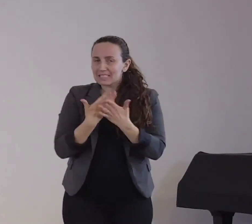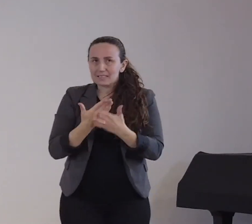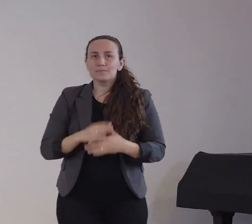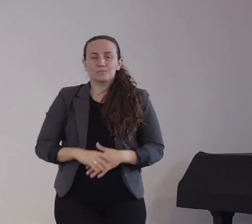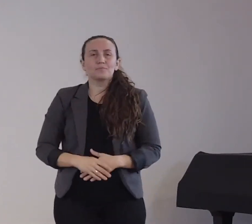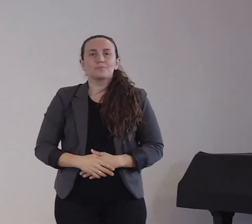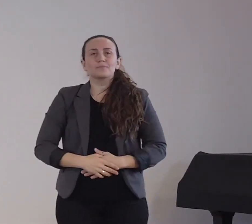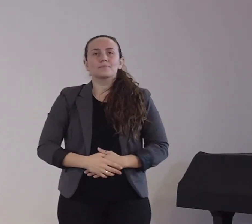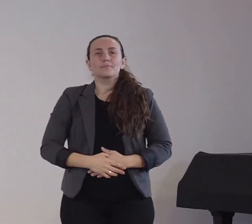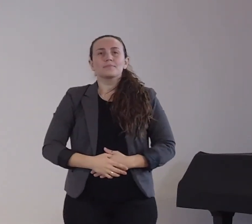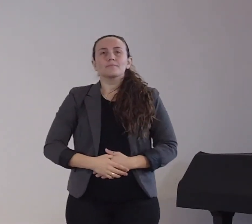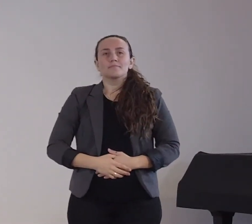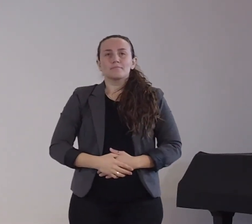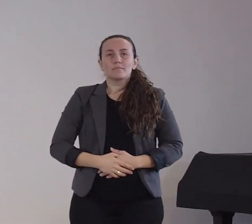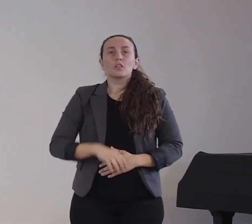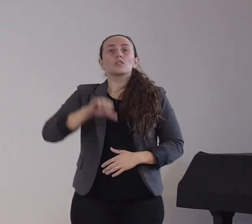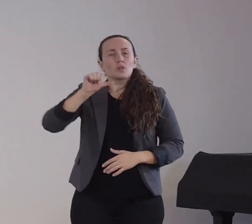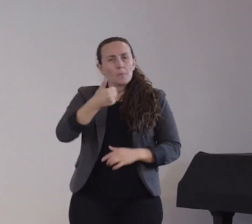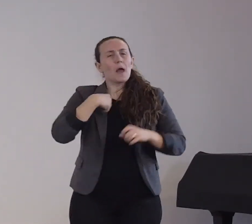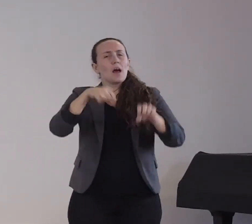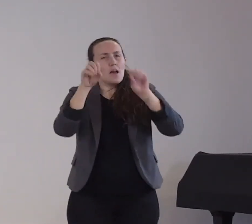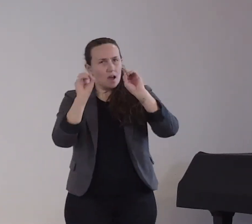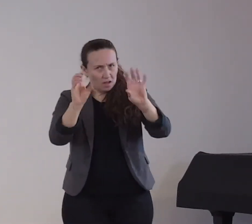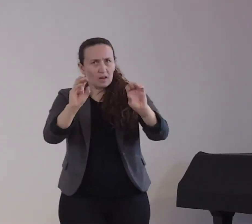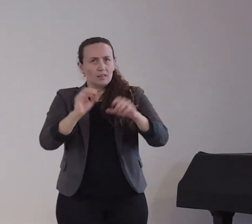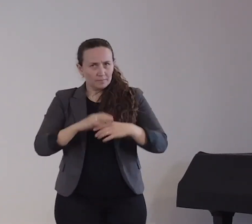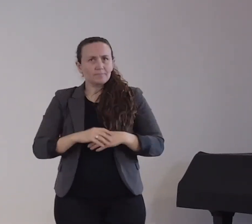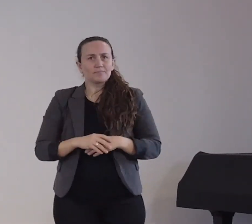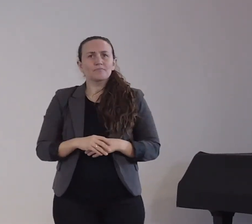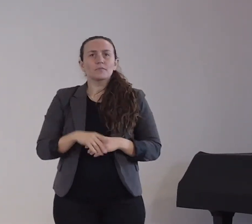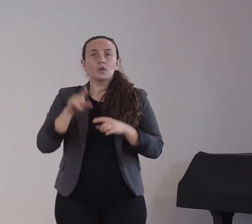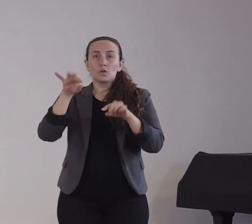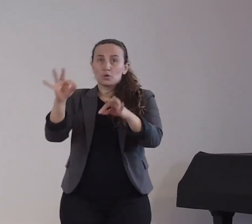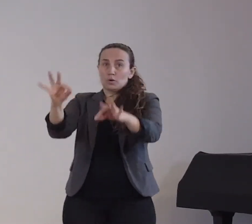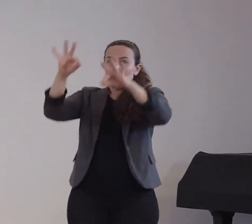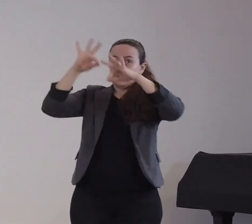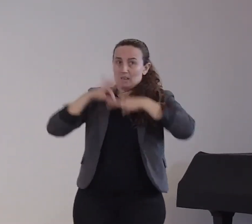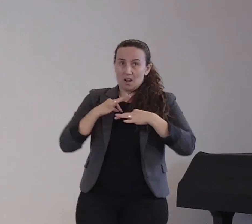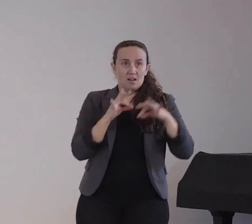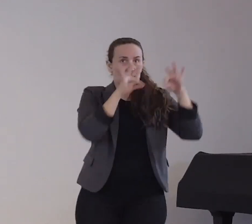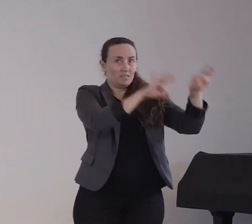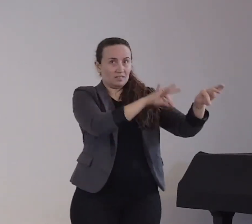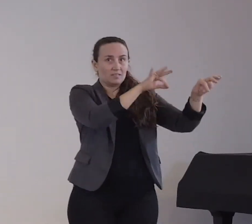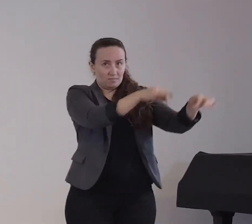asymptomatische, präsymptomatische und symptomatische Infizierte